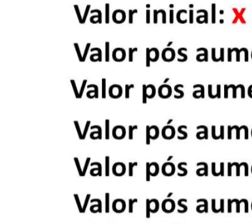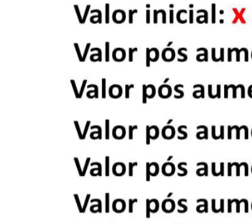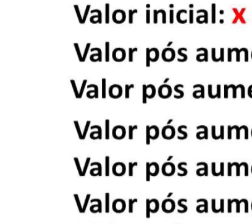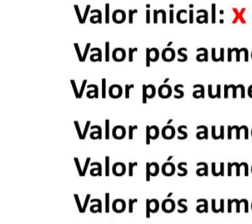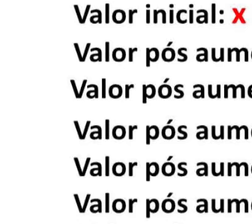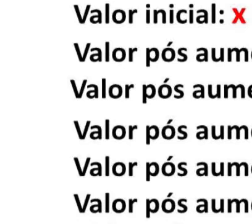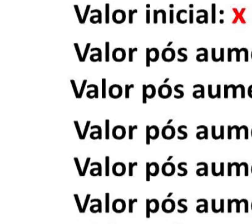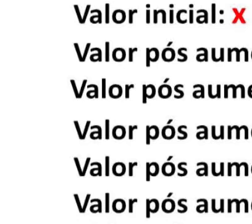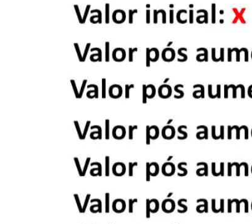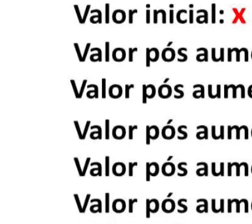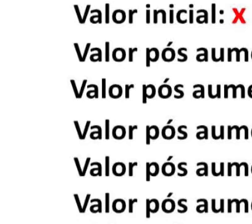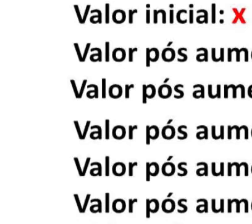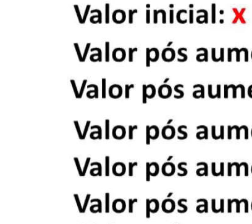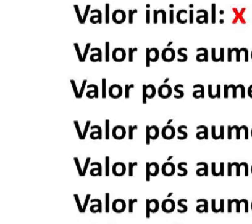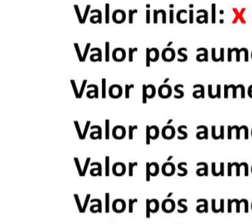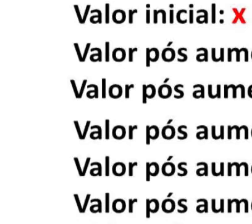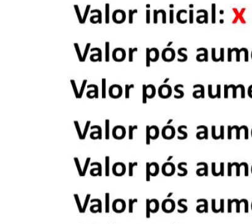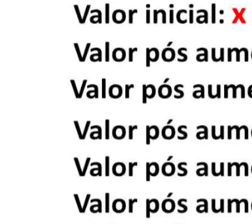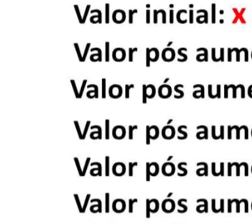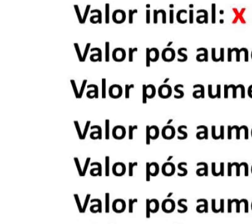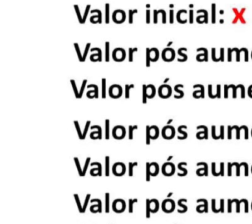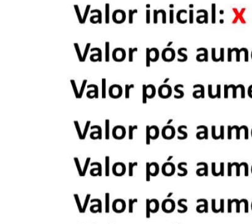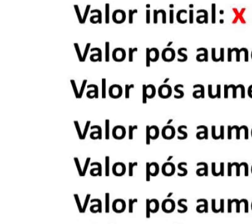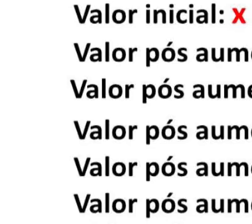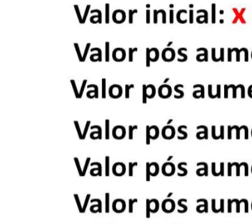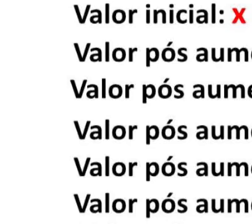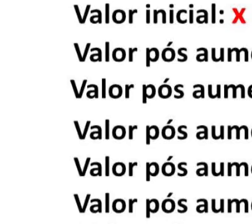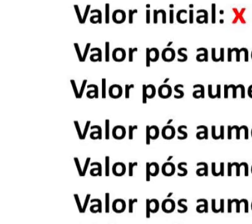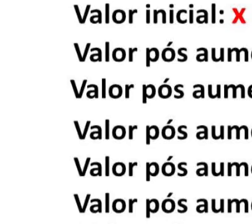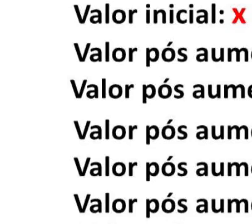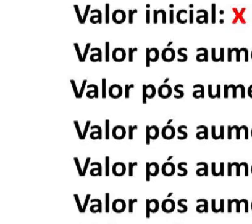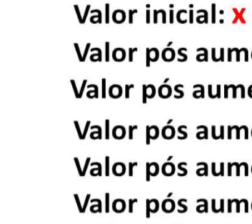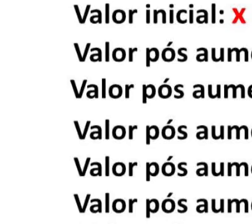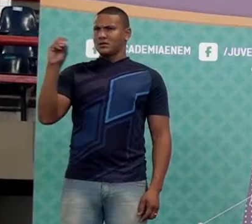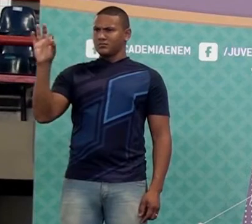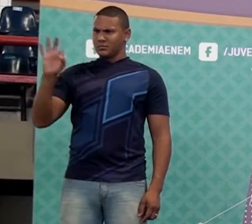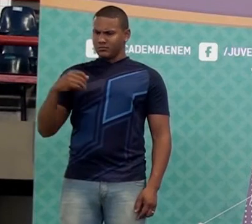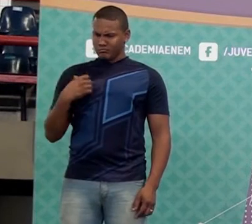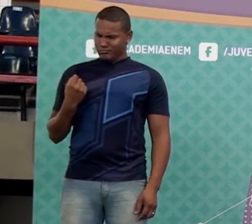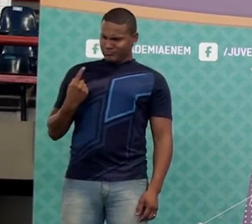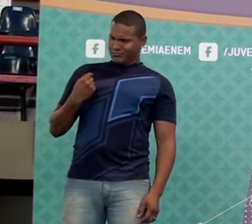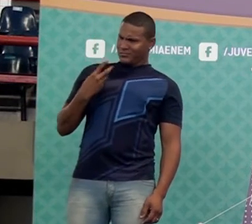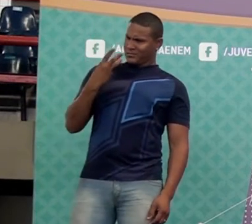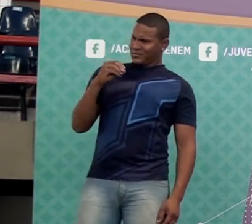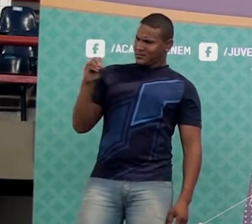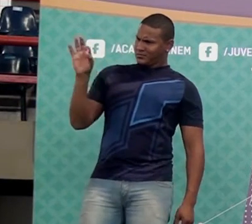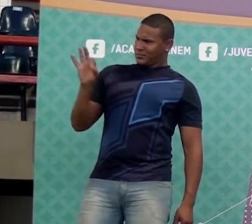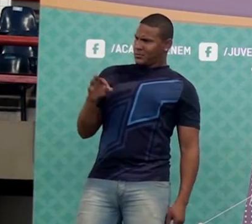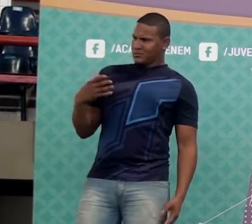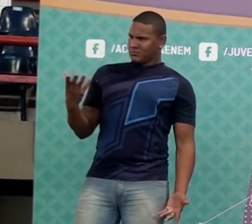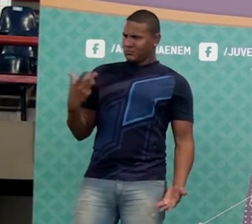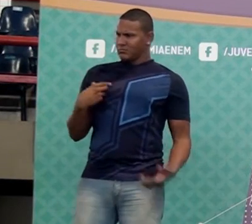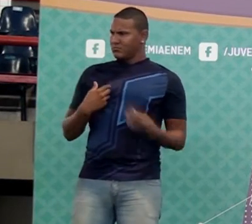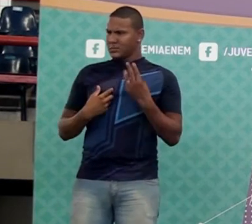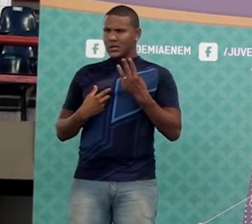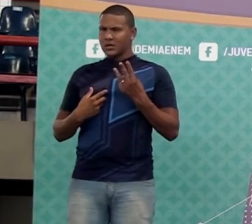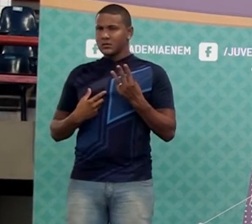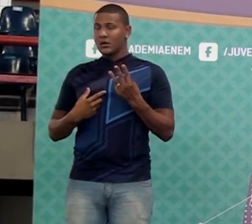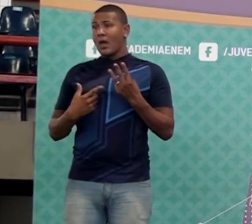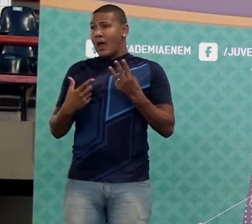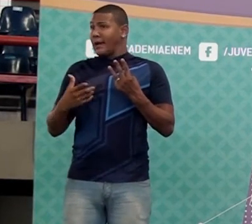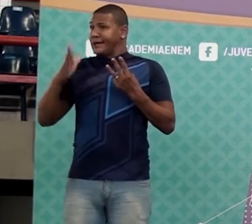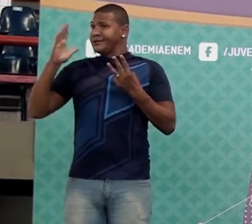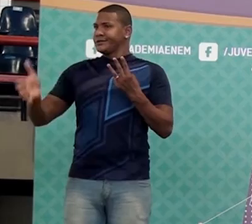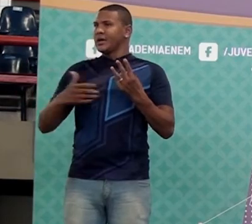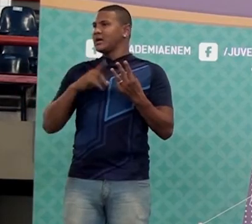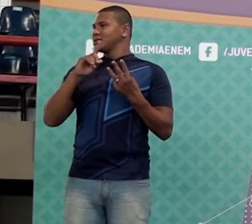E se eu multiplicar por quatro? Aumentou trezentos por cento. Se você falou mais trezentos por cento, pra mim não era três. Mas entenda que ele já é cem